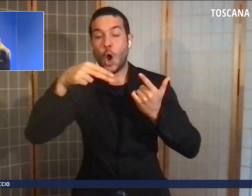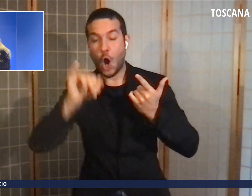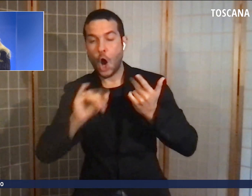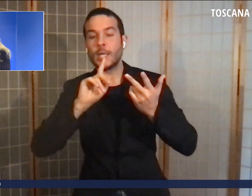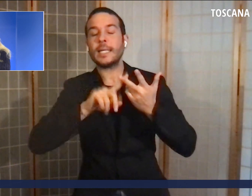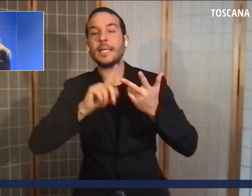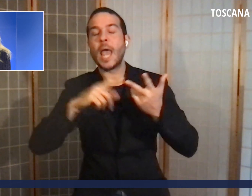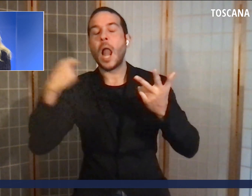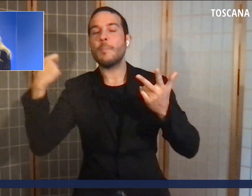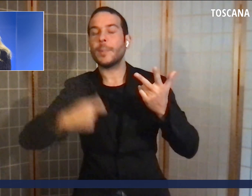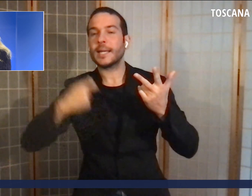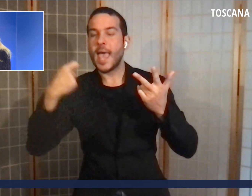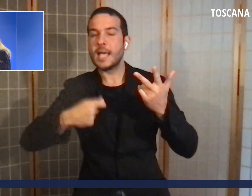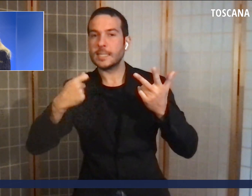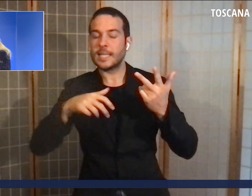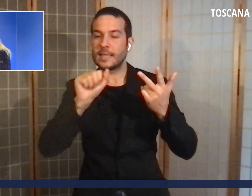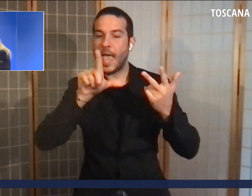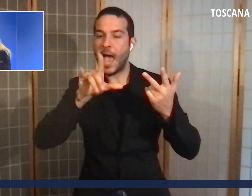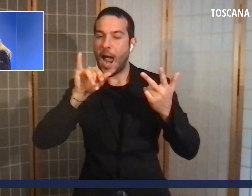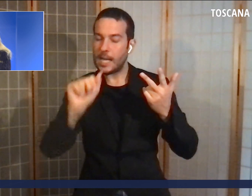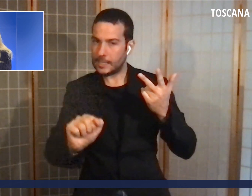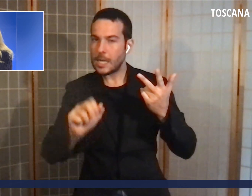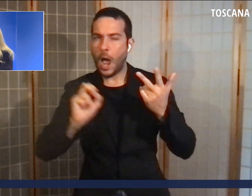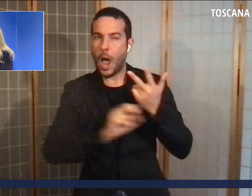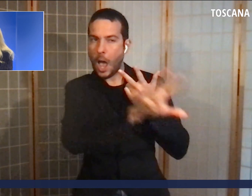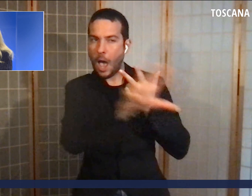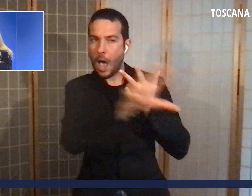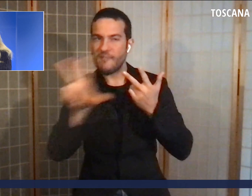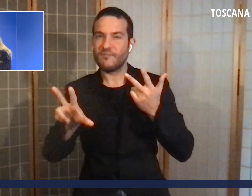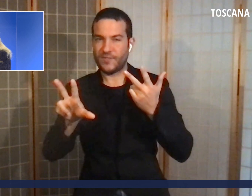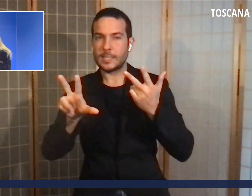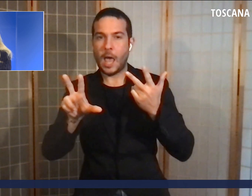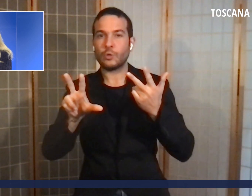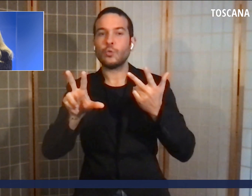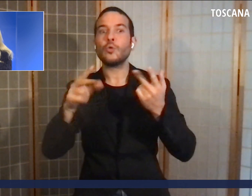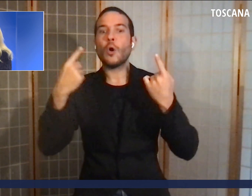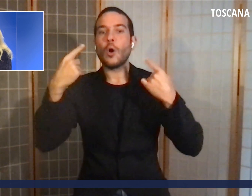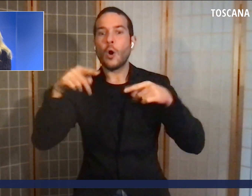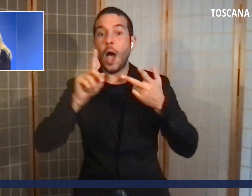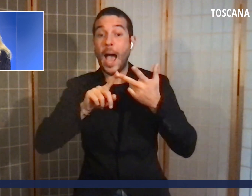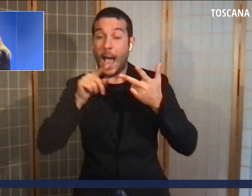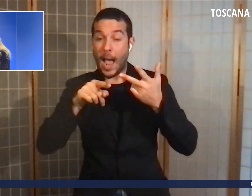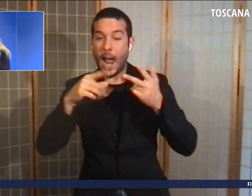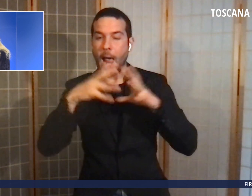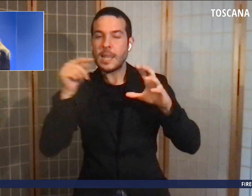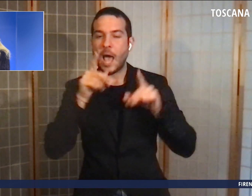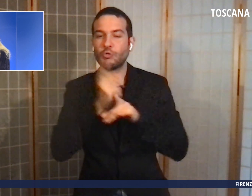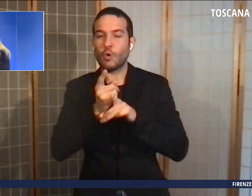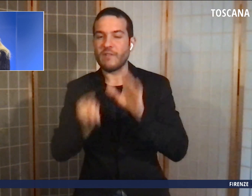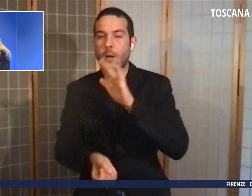di Alia, la società che avrebbe dovuto realizzare l'impianto Nicola Ciolini.